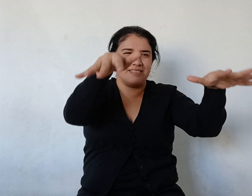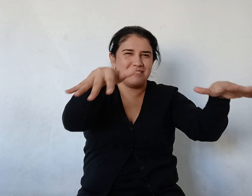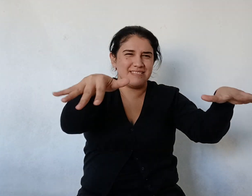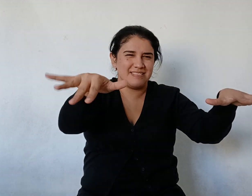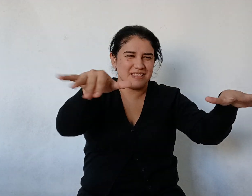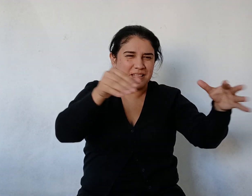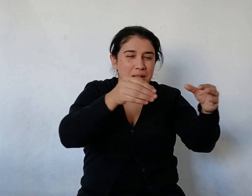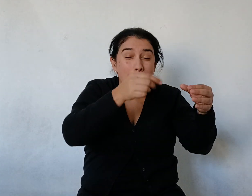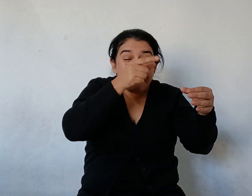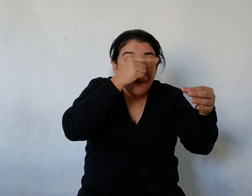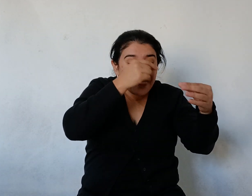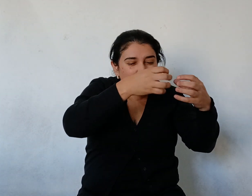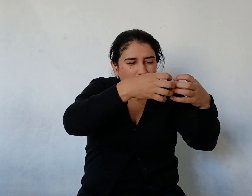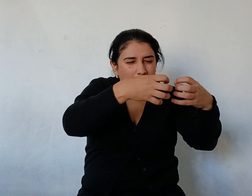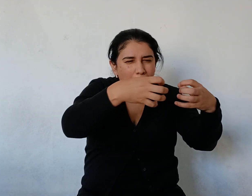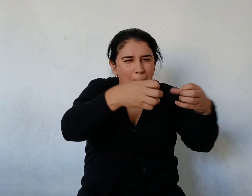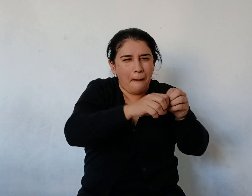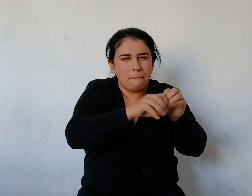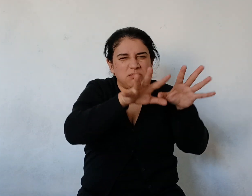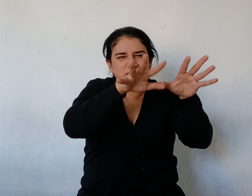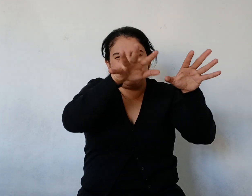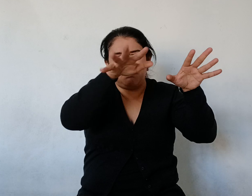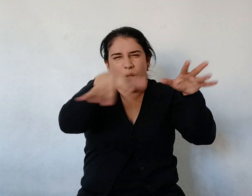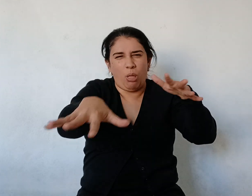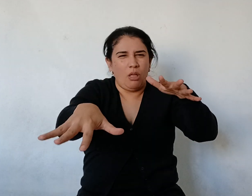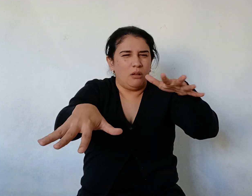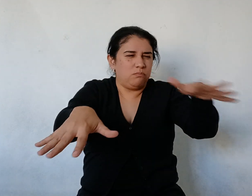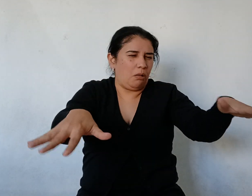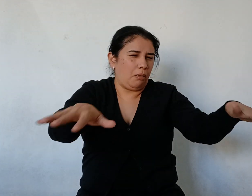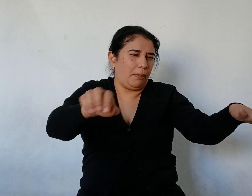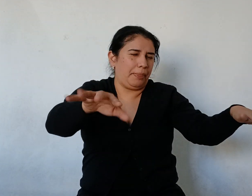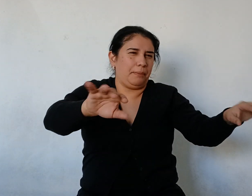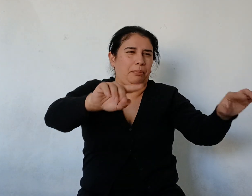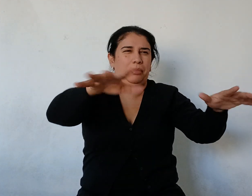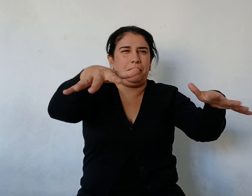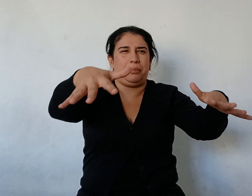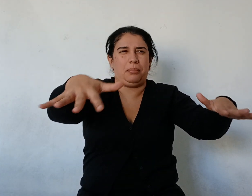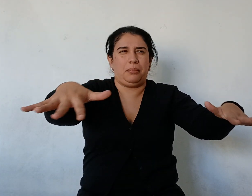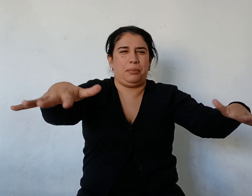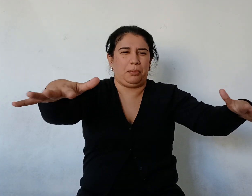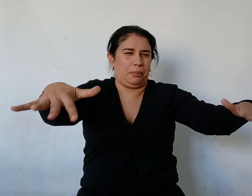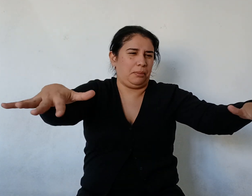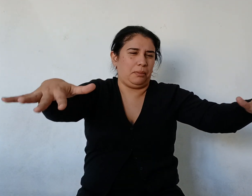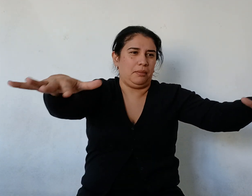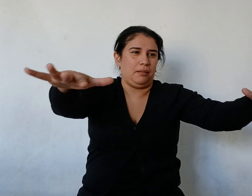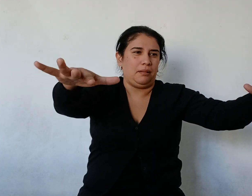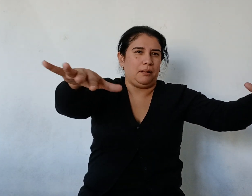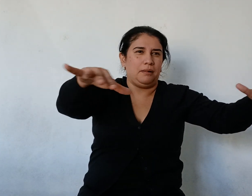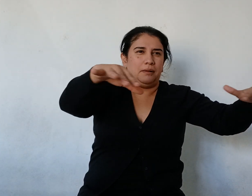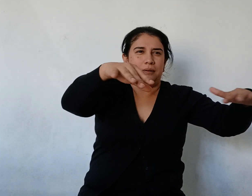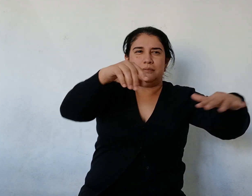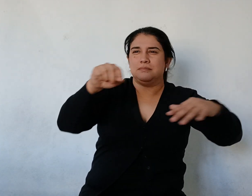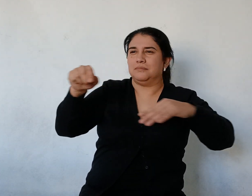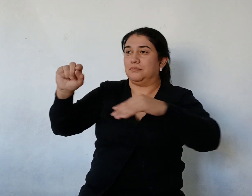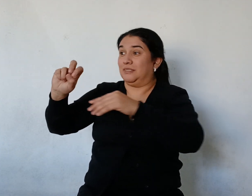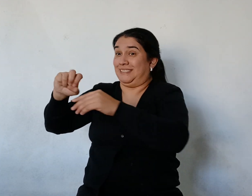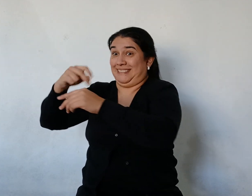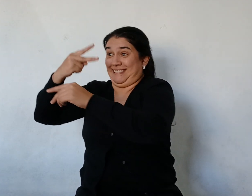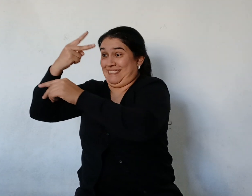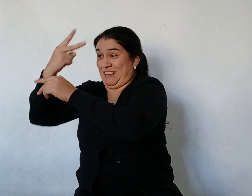Despedazó Redujo astillas las enormes La segunda reventó al lado de la primera Y otro